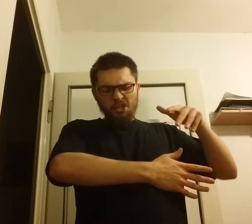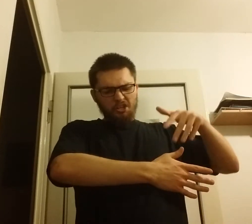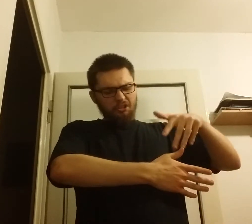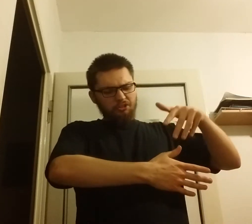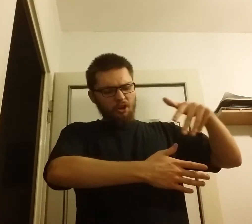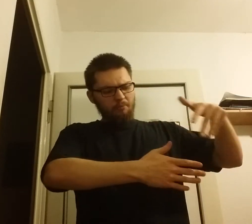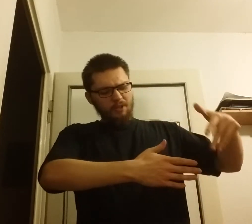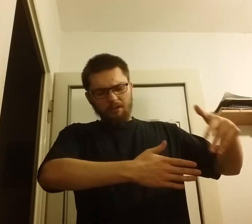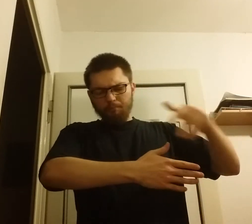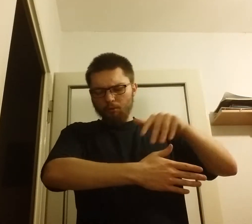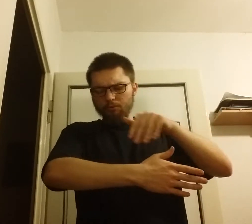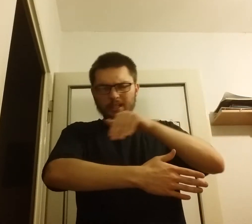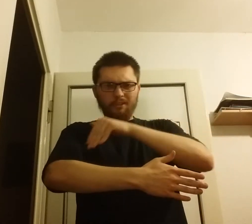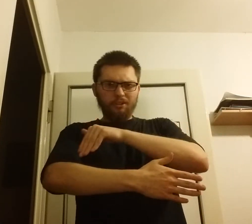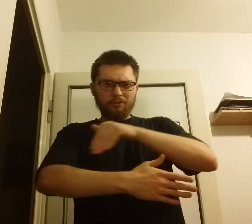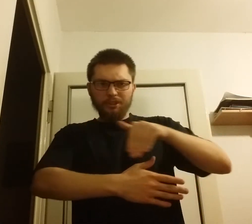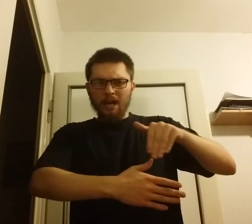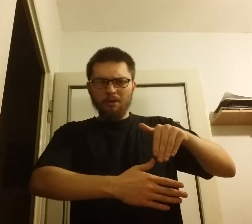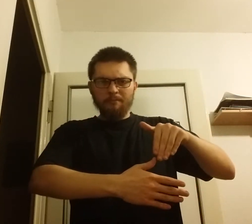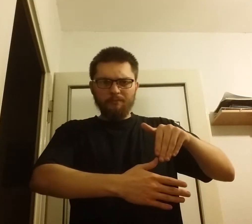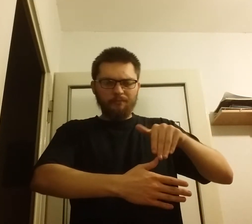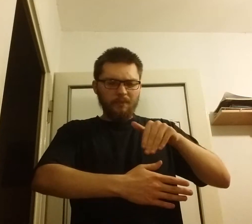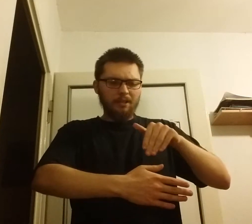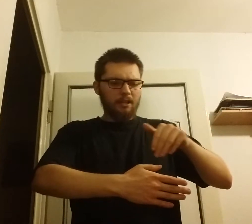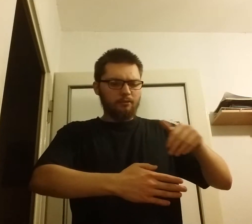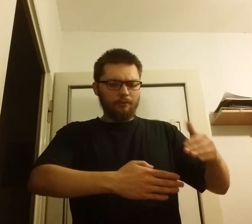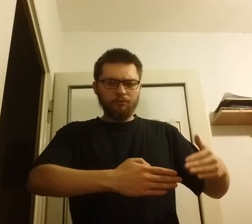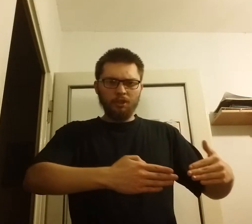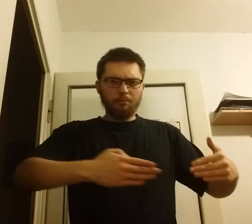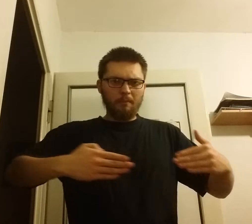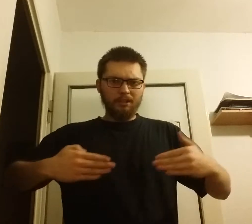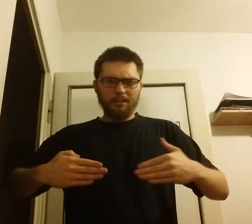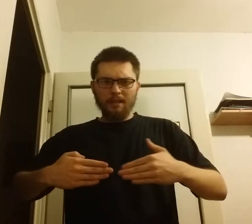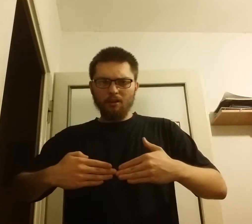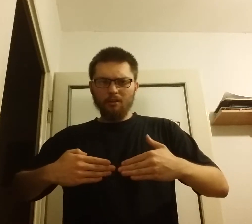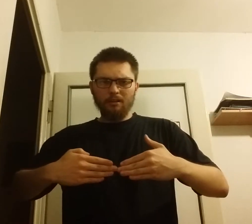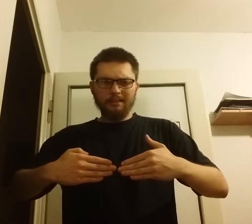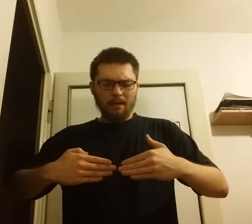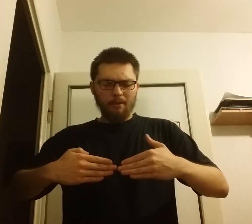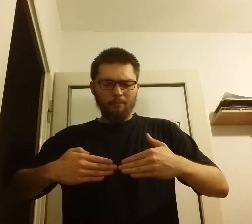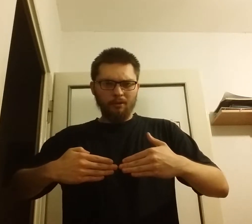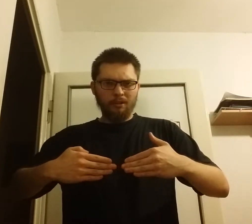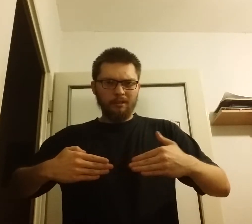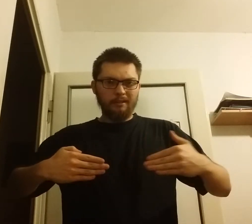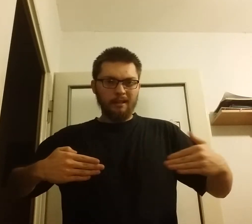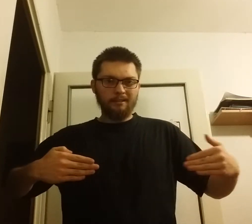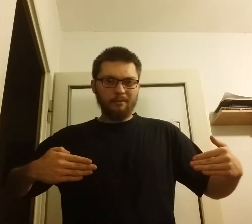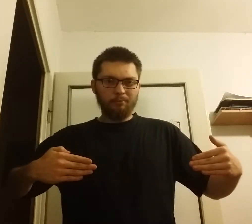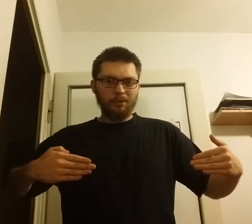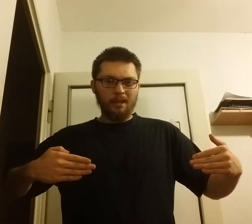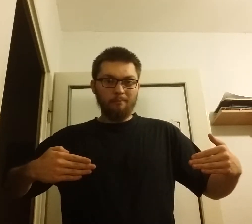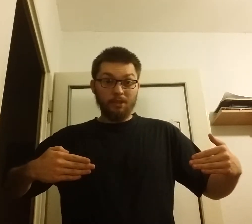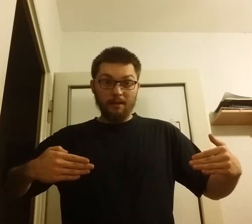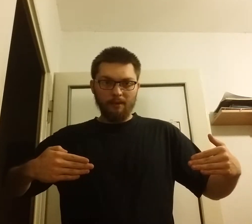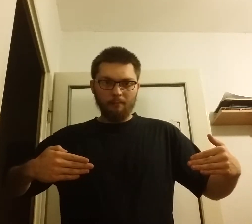są na poustawione oddziały na niej to w którymś momencie tej całej obrony następuje przerwa.